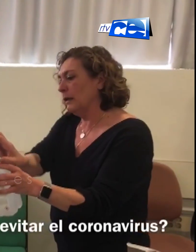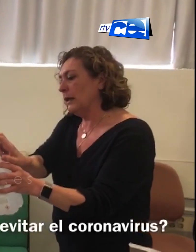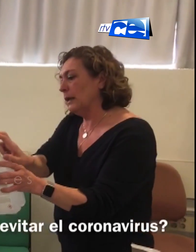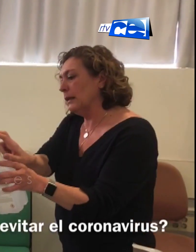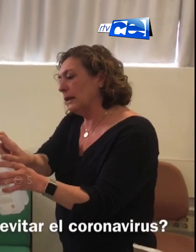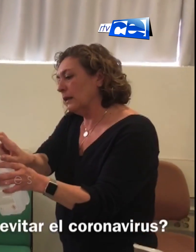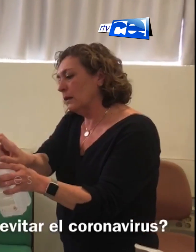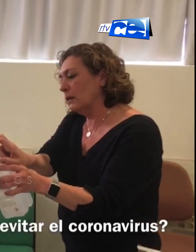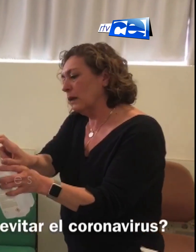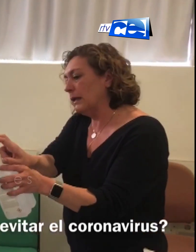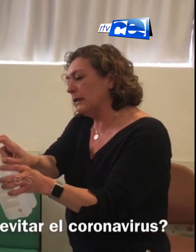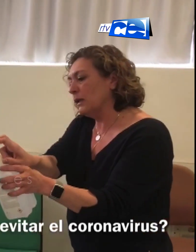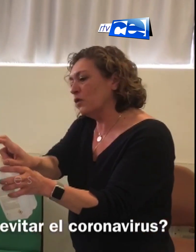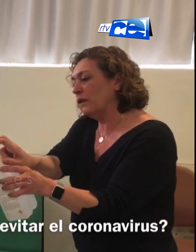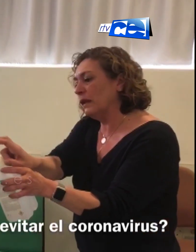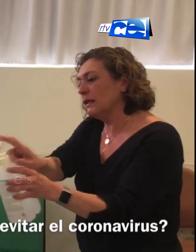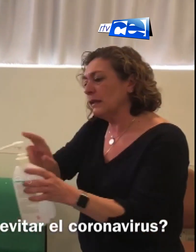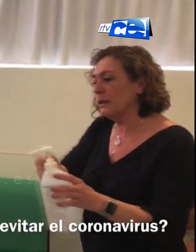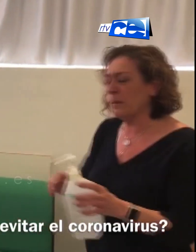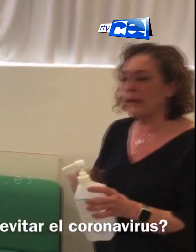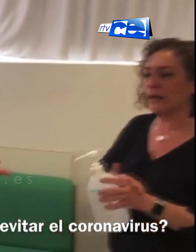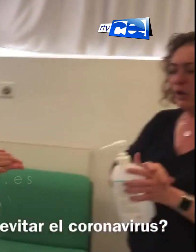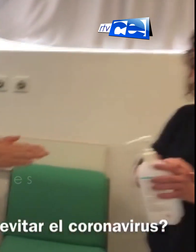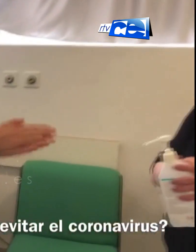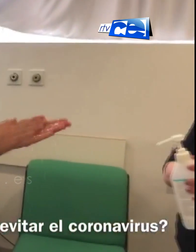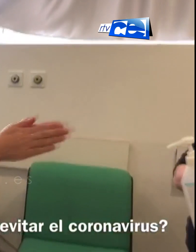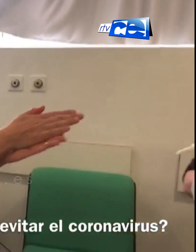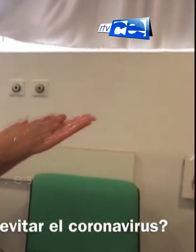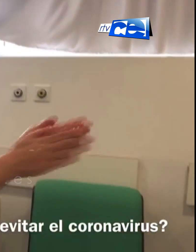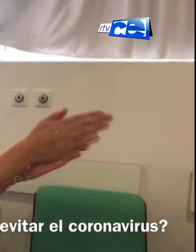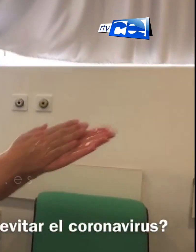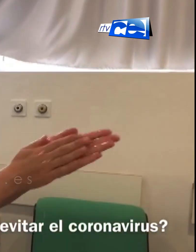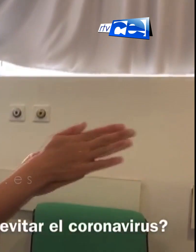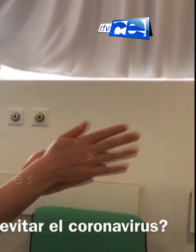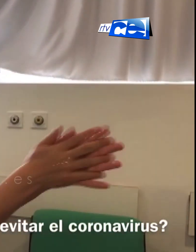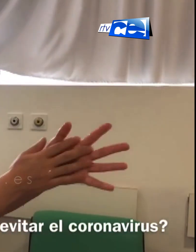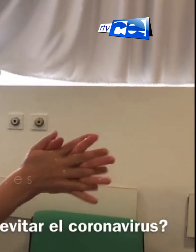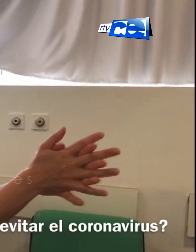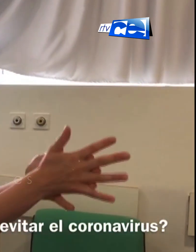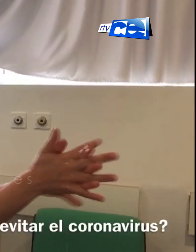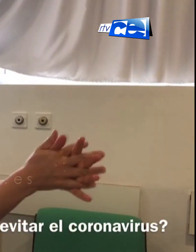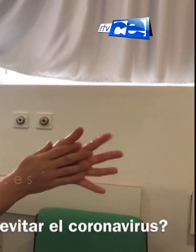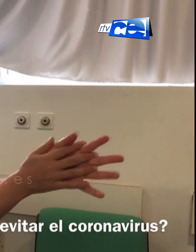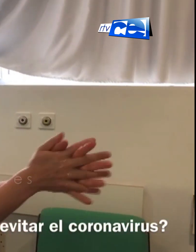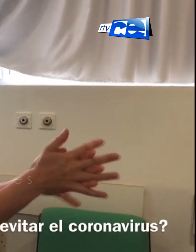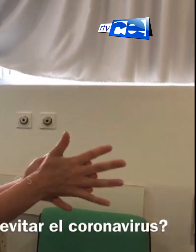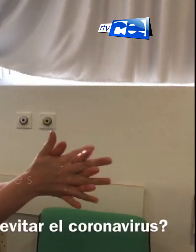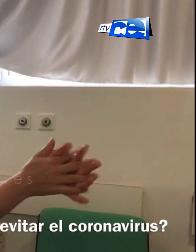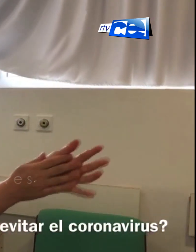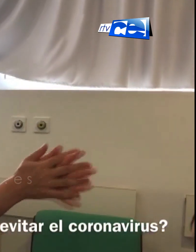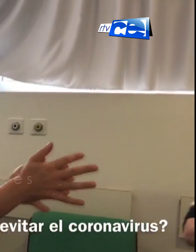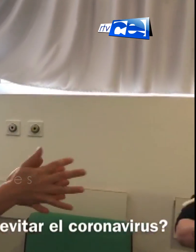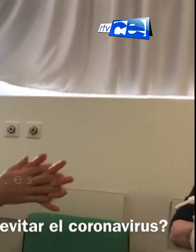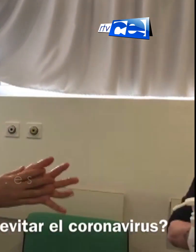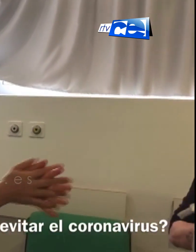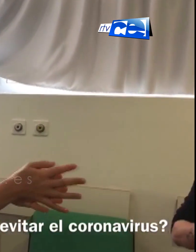Tenéis que tener la actividad suficiente para que toda la superficie de las dos manos esté húmeda durante